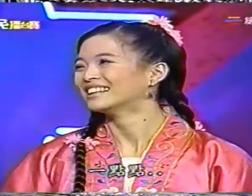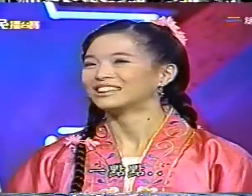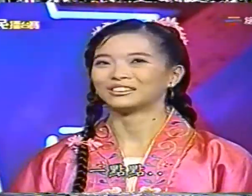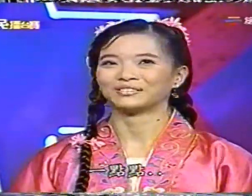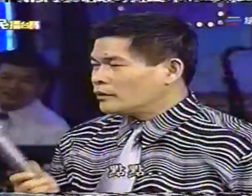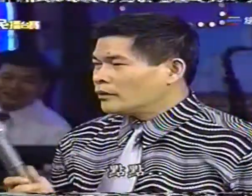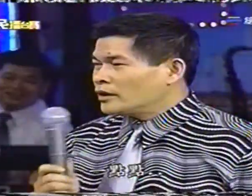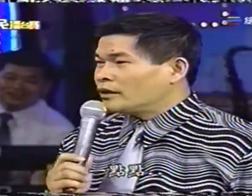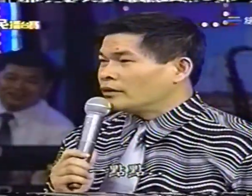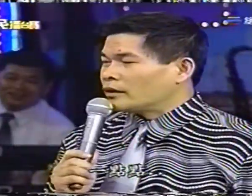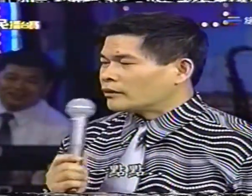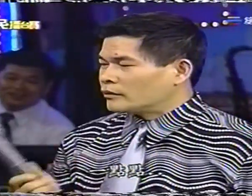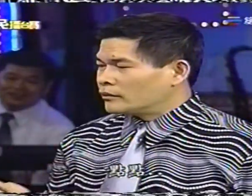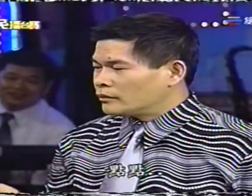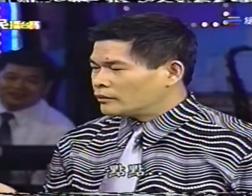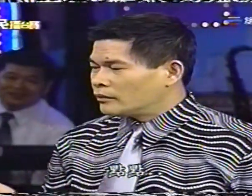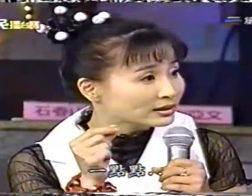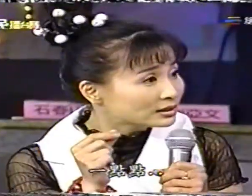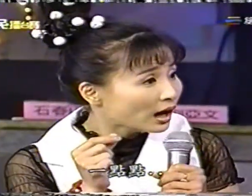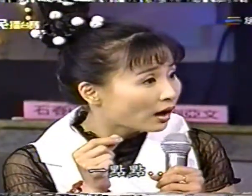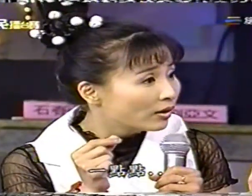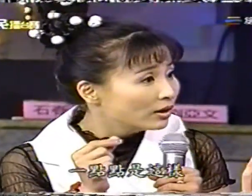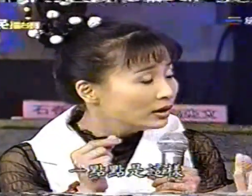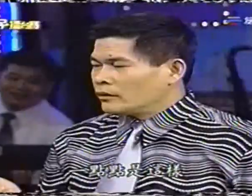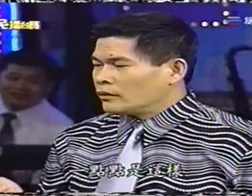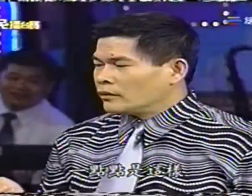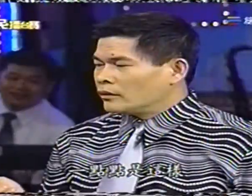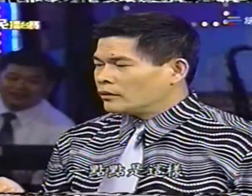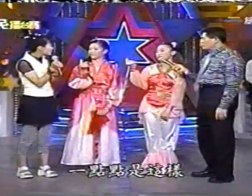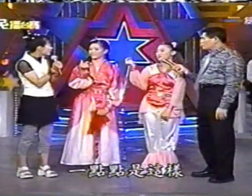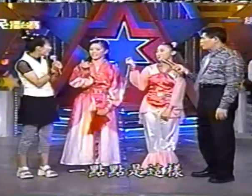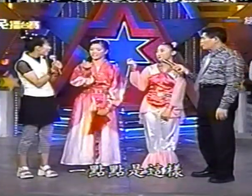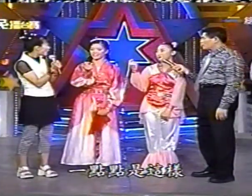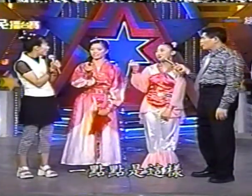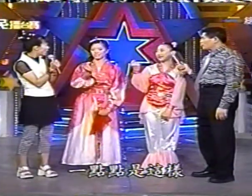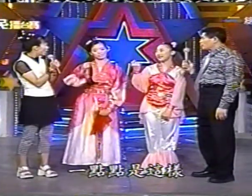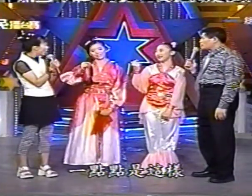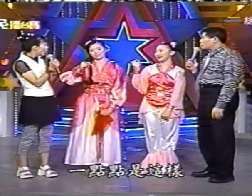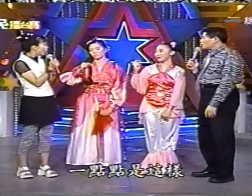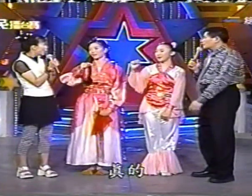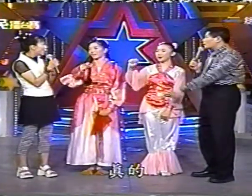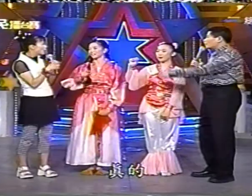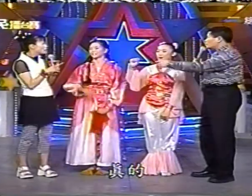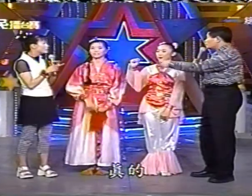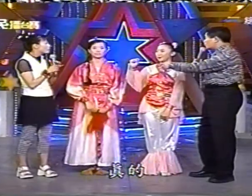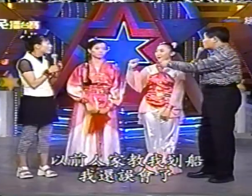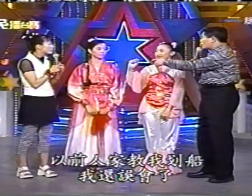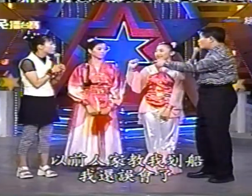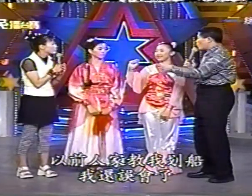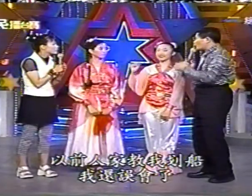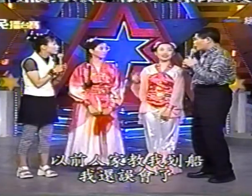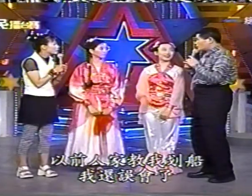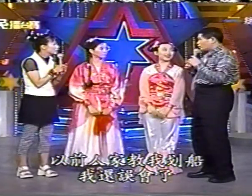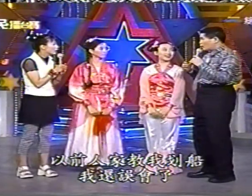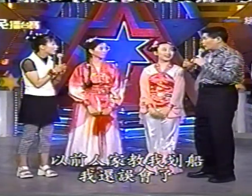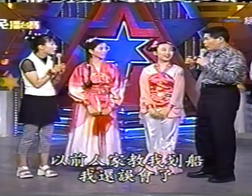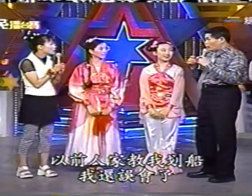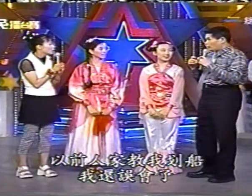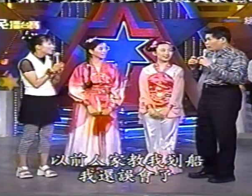一點點吧一點點喔 一點點是這樣真的啊對以前人家叫我那個划船我以為